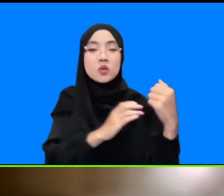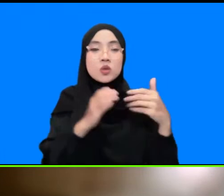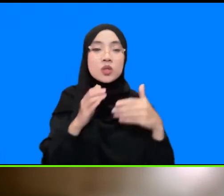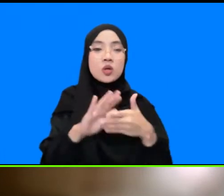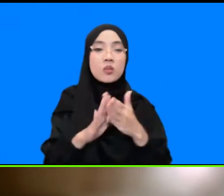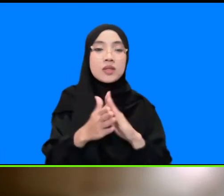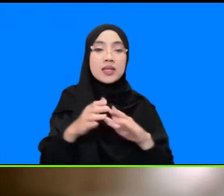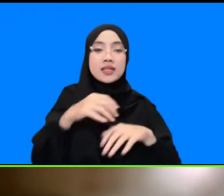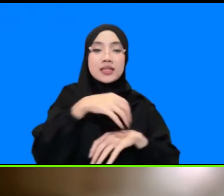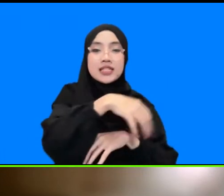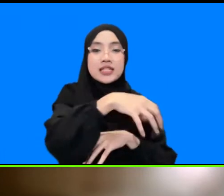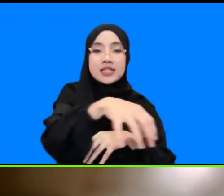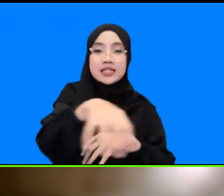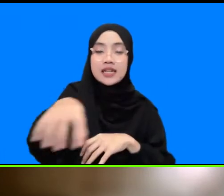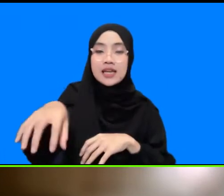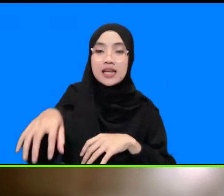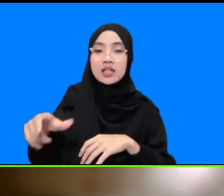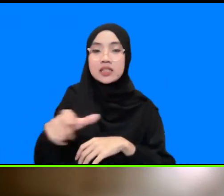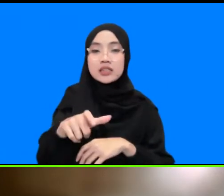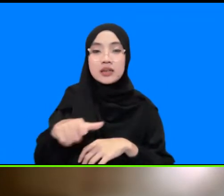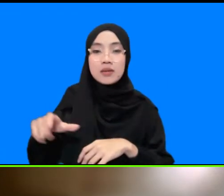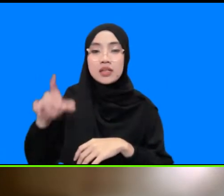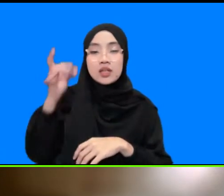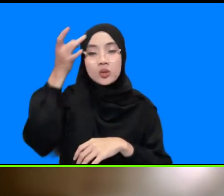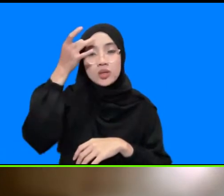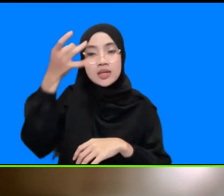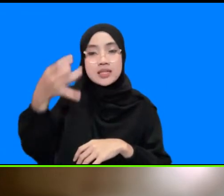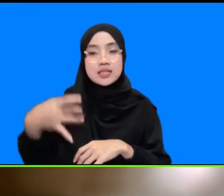di daerah khususnya di daerah kecamatan dan desa